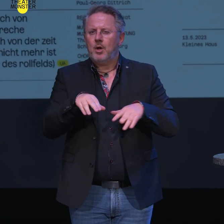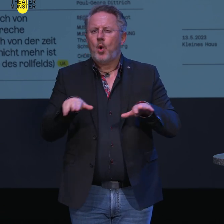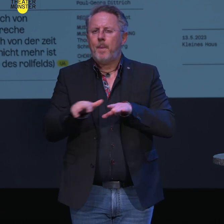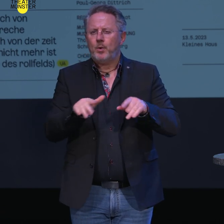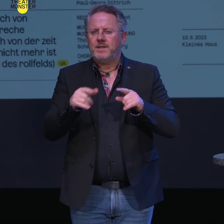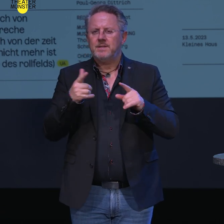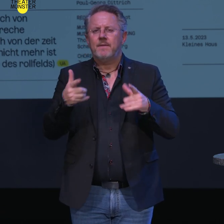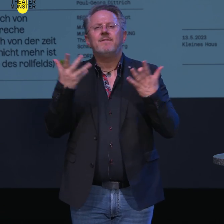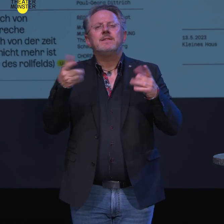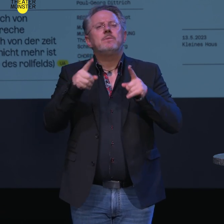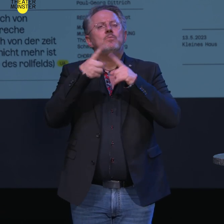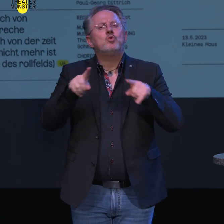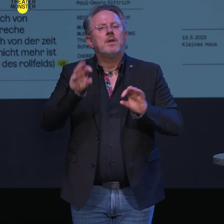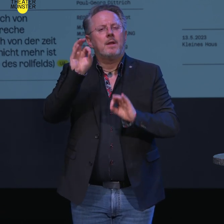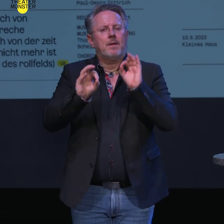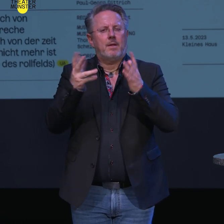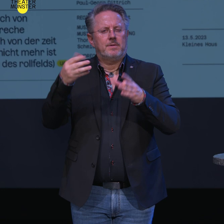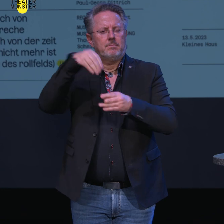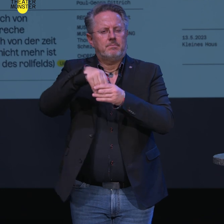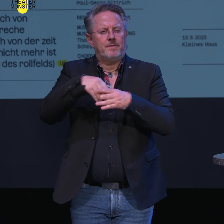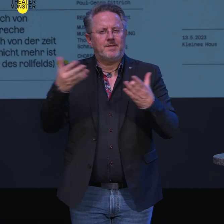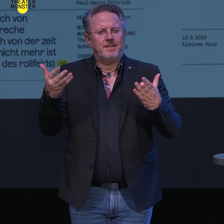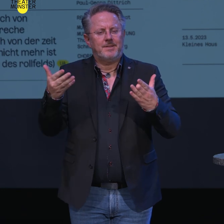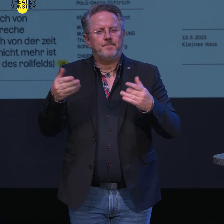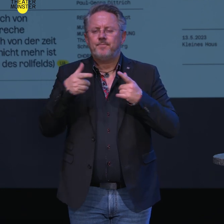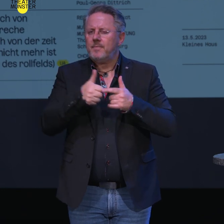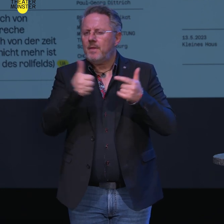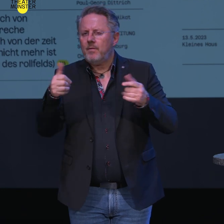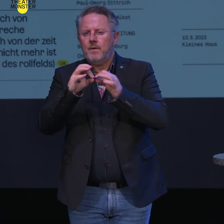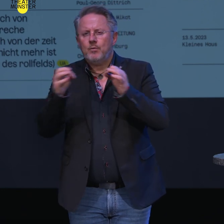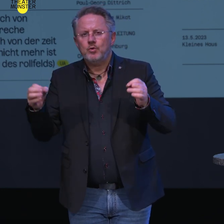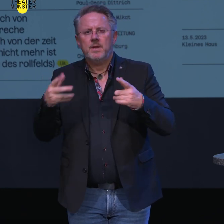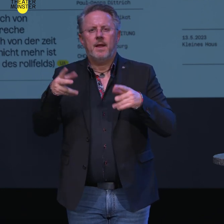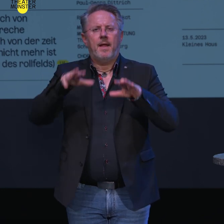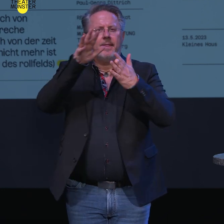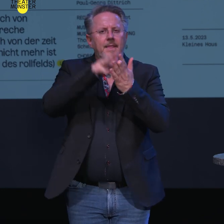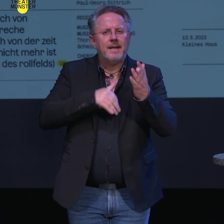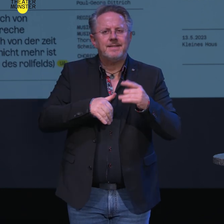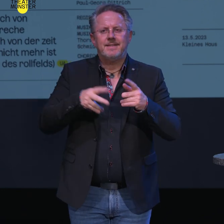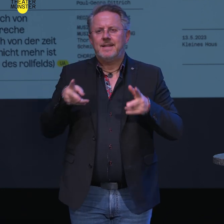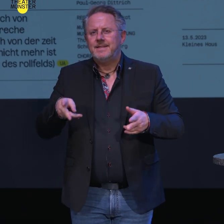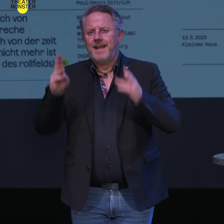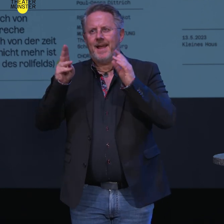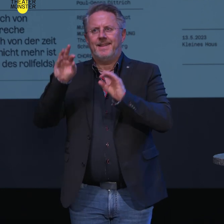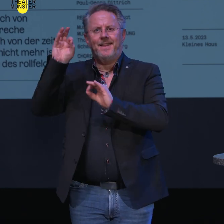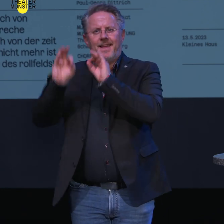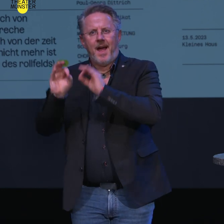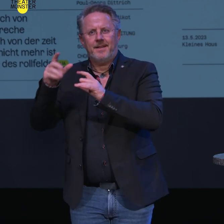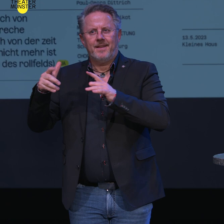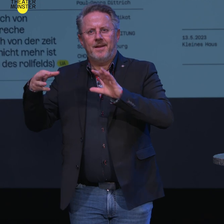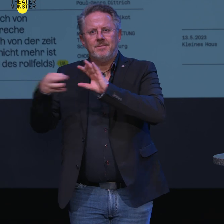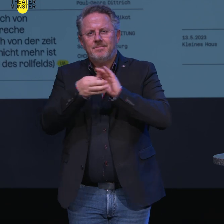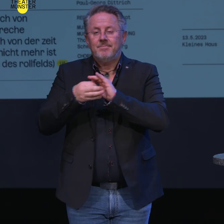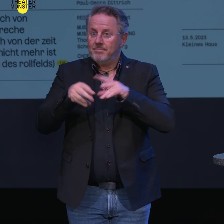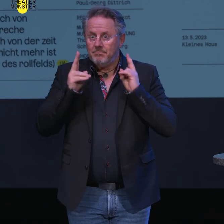für die Frage, was Musiktheater überhaupt ist, wie das funktioniert, wie also Text, Szene und Musik im Theater zusammenwirken können, von